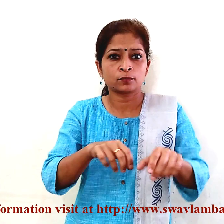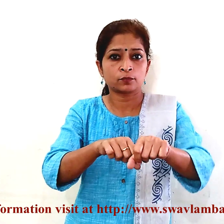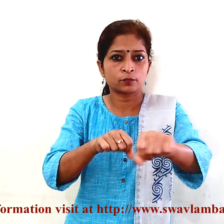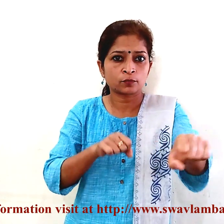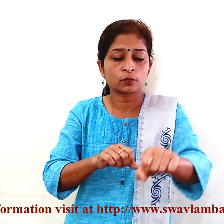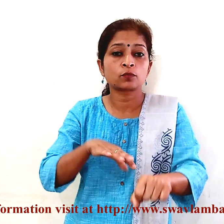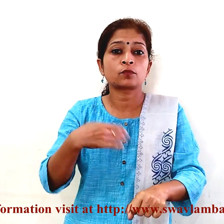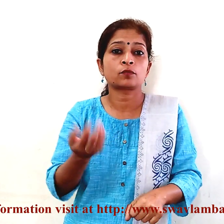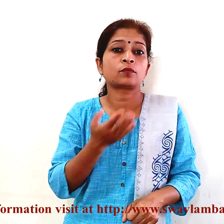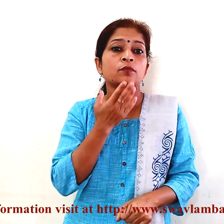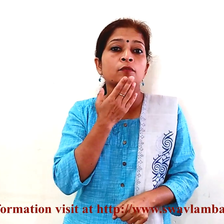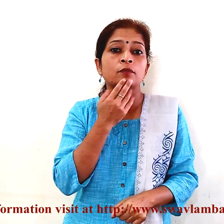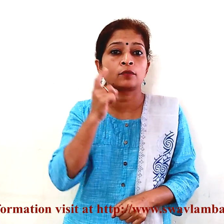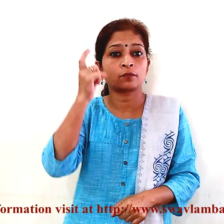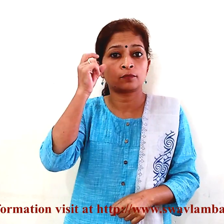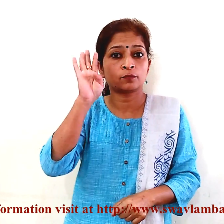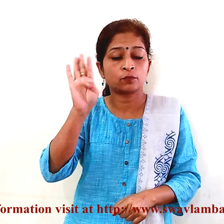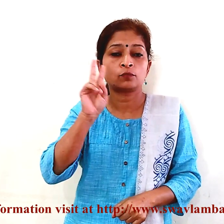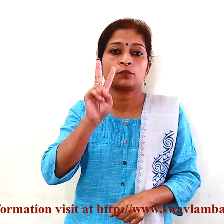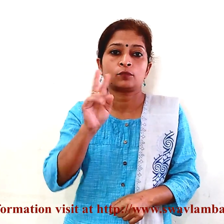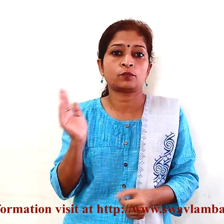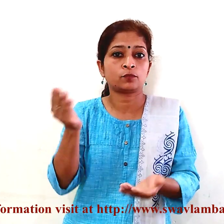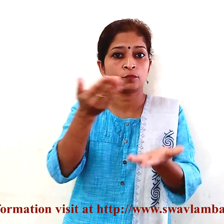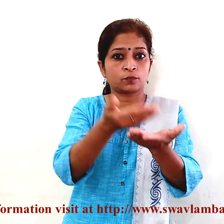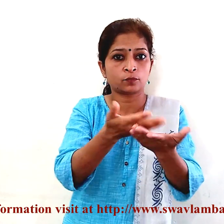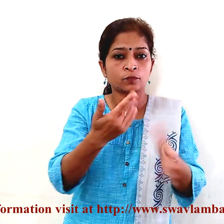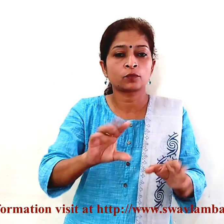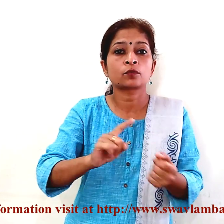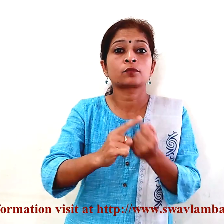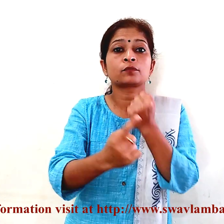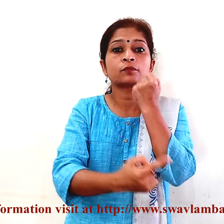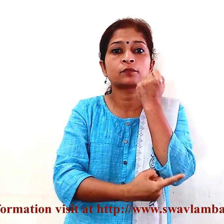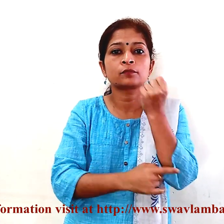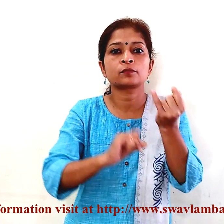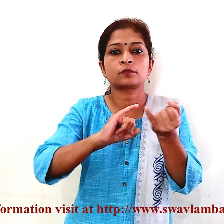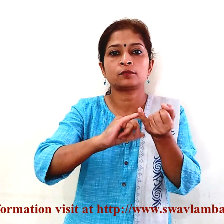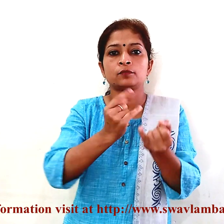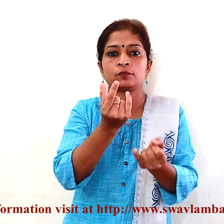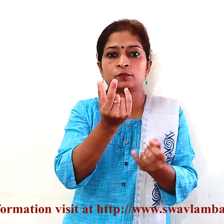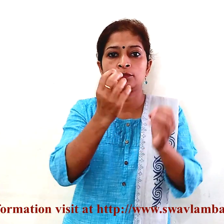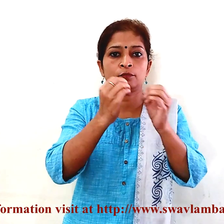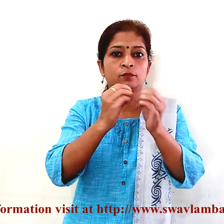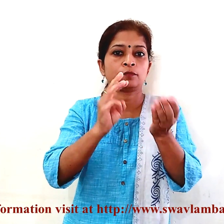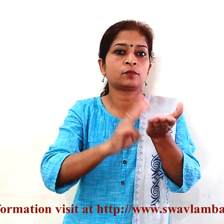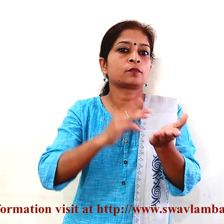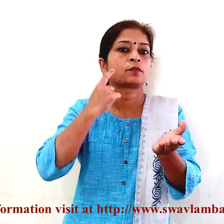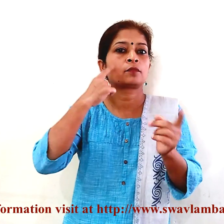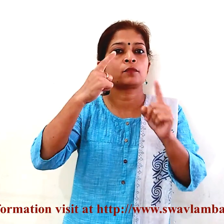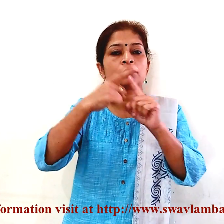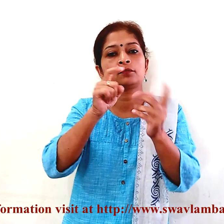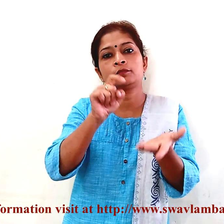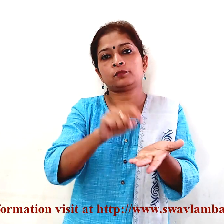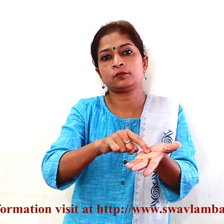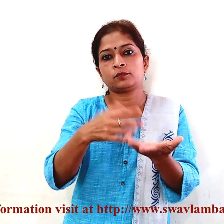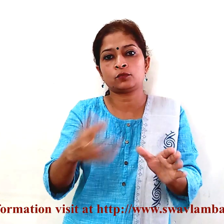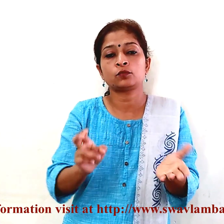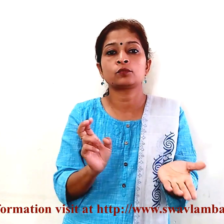रंगीन पासपोर्ट साइज फोटो अप्लोड करने के बाद सब्मिट का विकल पाएगा इस पर क्लिक करने पर रजिस्टरेशन का